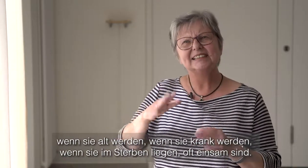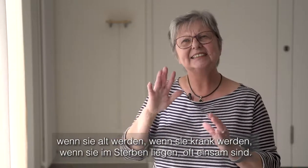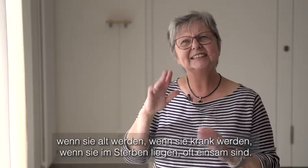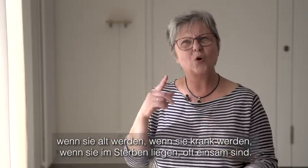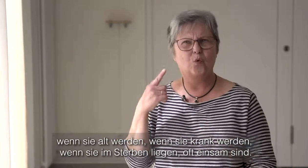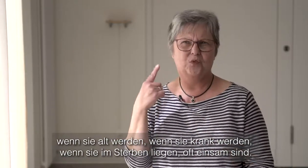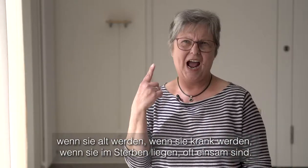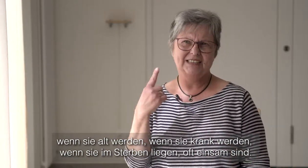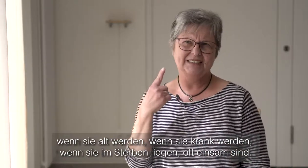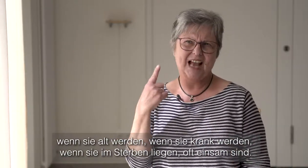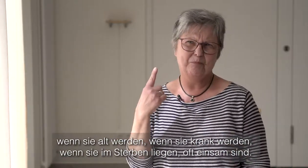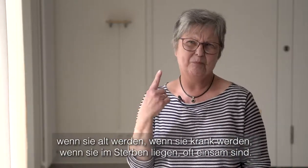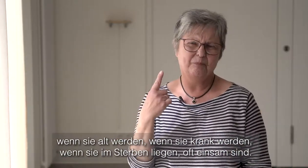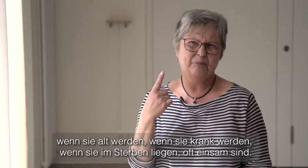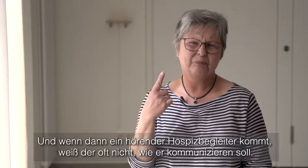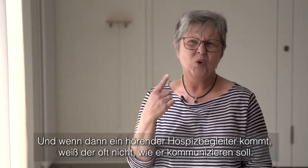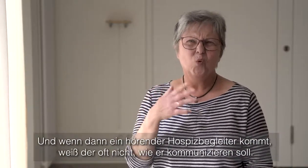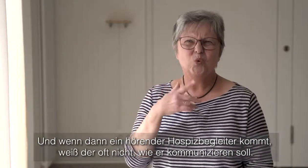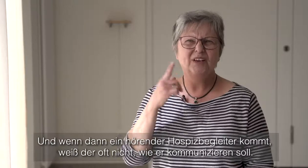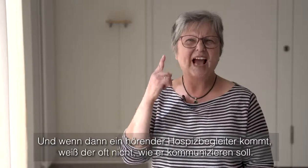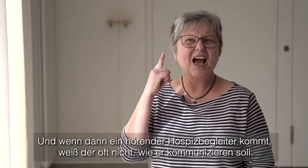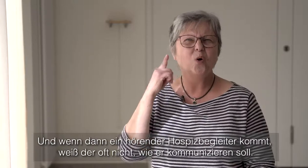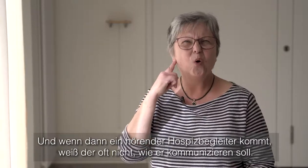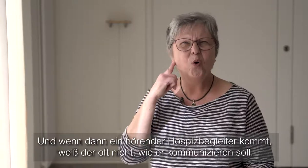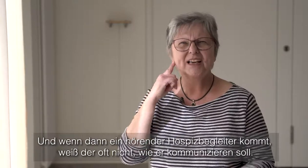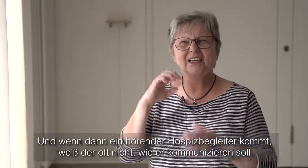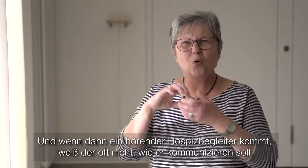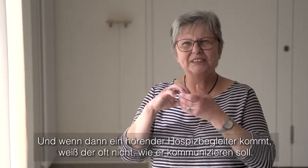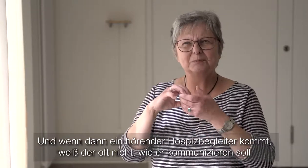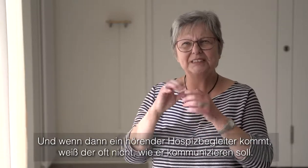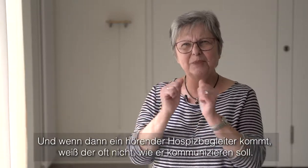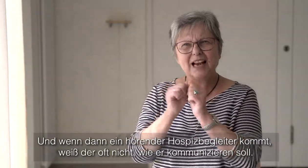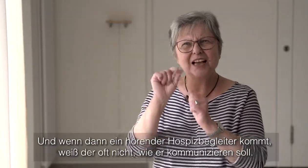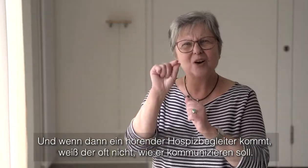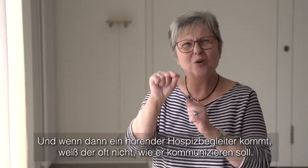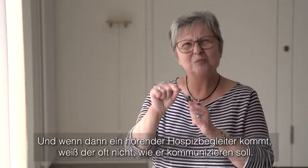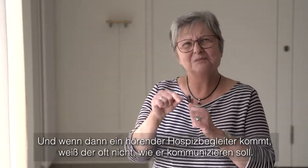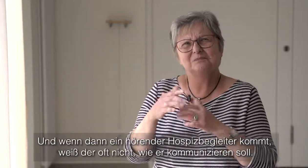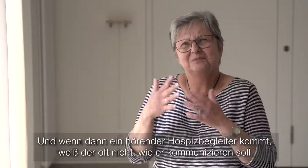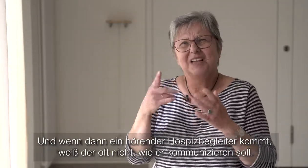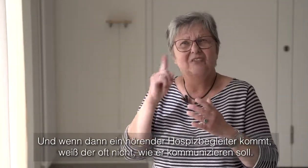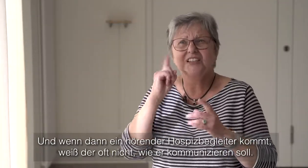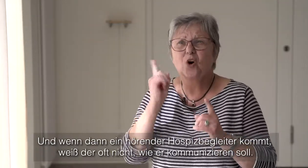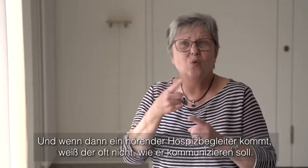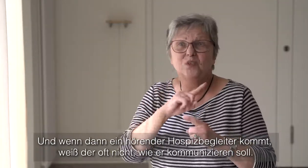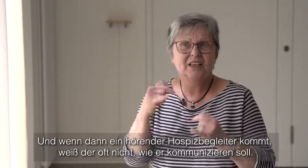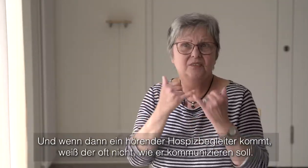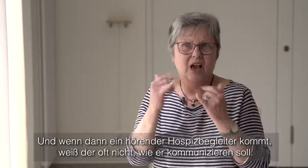sind sie oft einsam. Und wenn da ein horrender Hospizbegleiter kommt, weiß er oft nicht, wie er